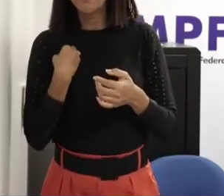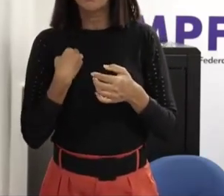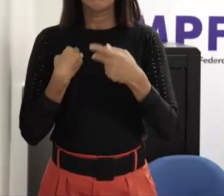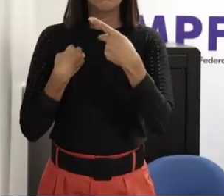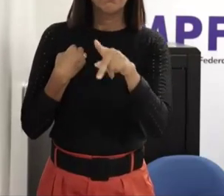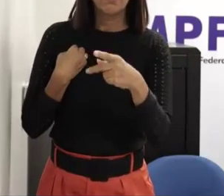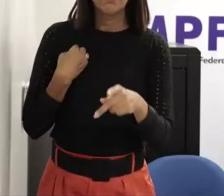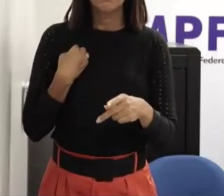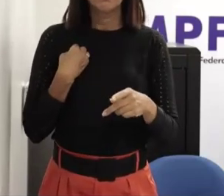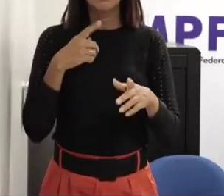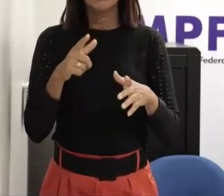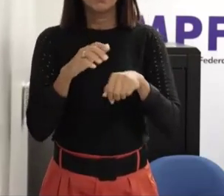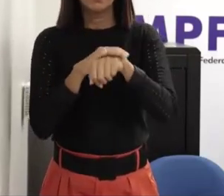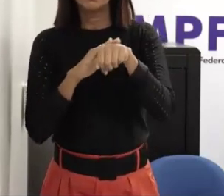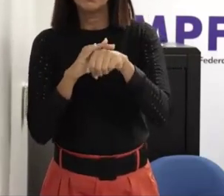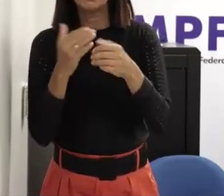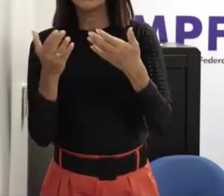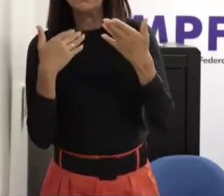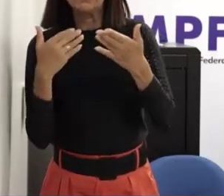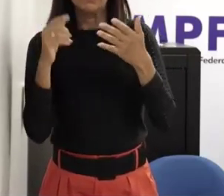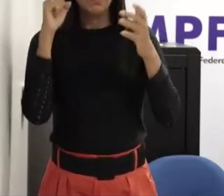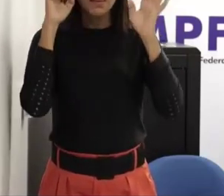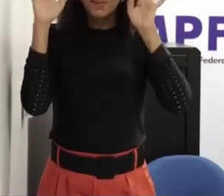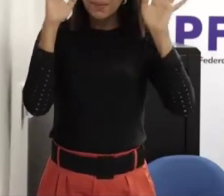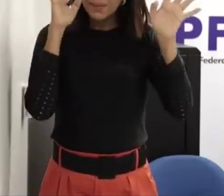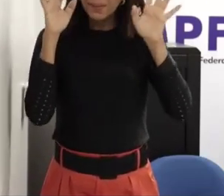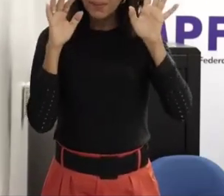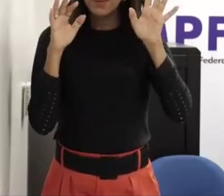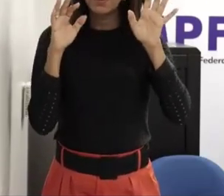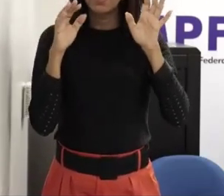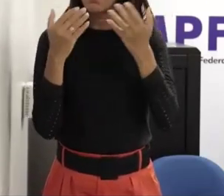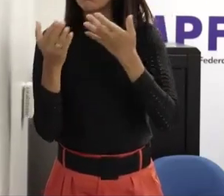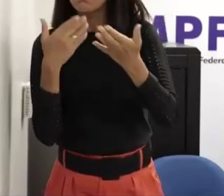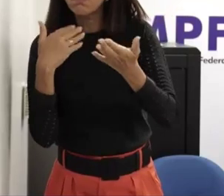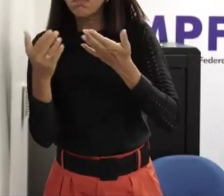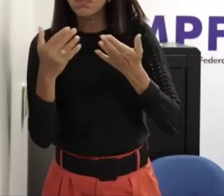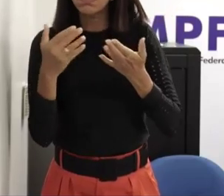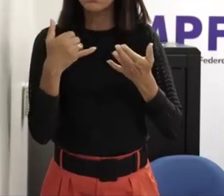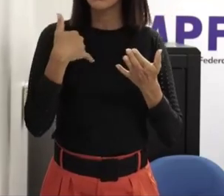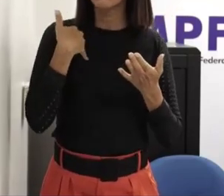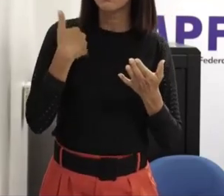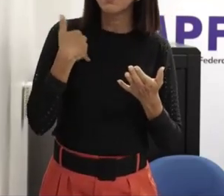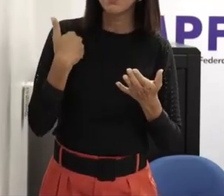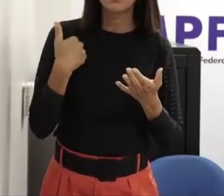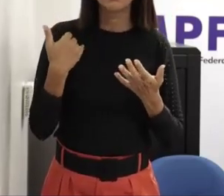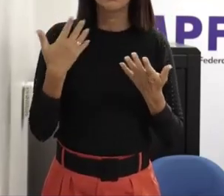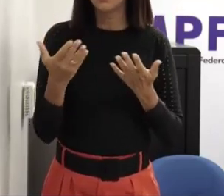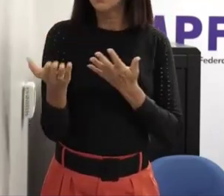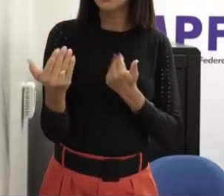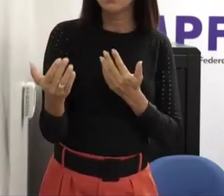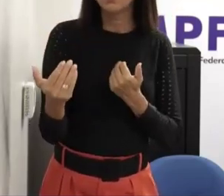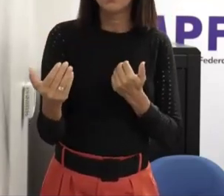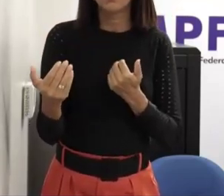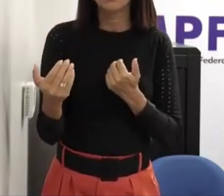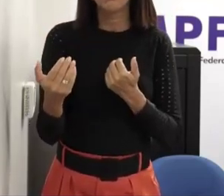assuntos que levam a reflexão de dialogar com a família qual faixa com a criança aliás e o adolescente